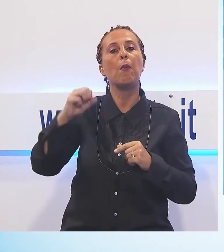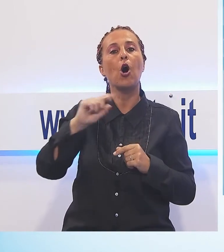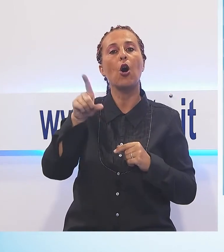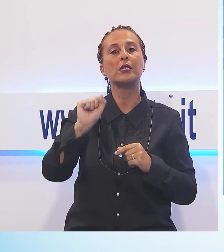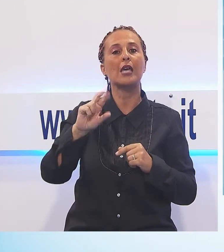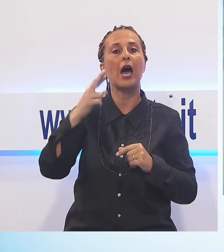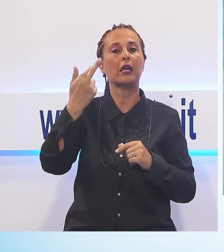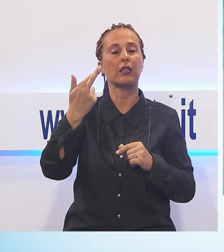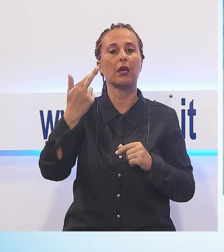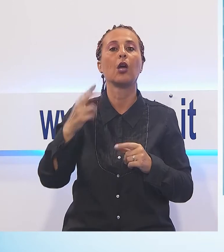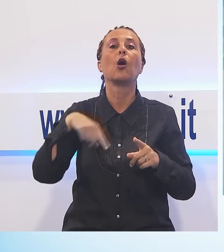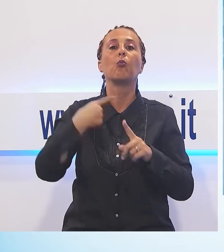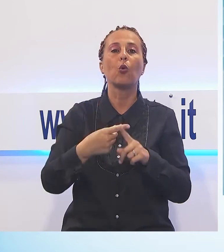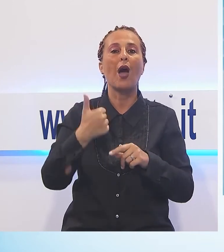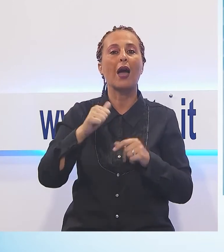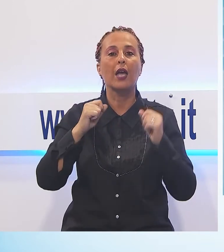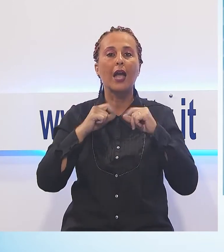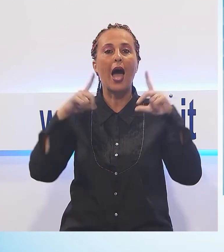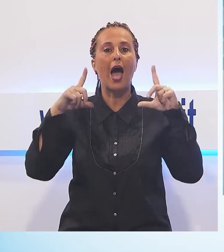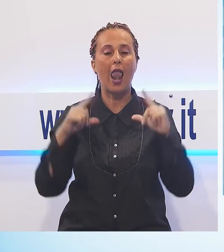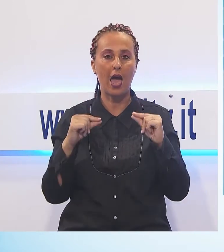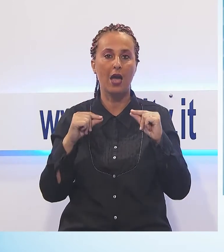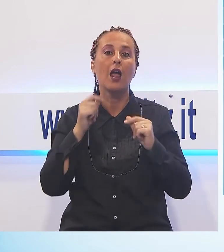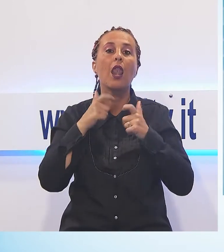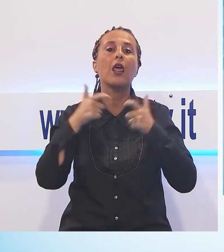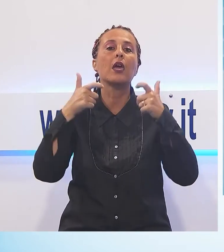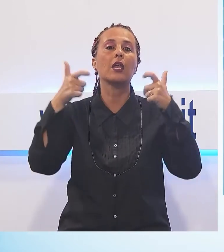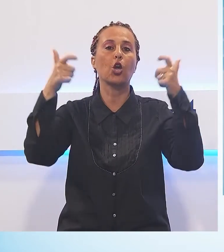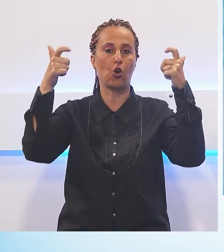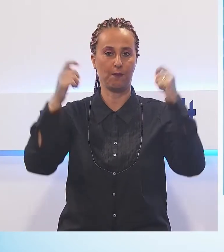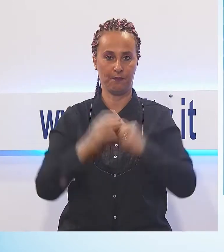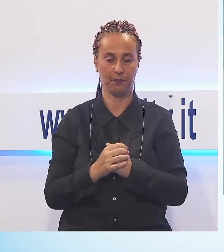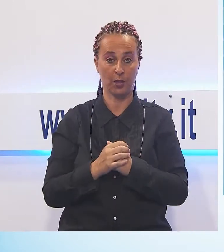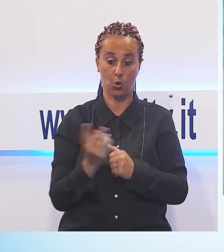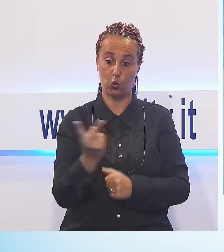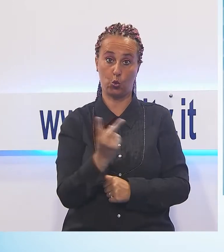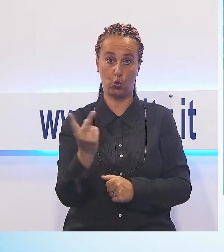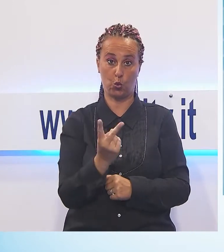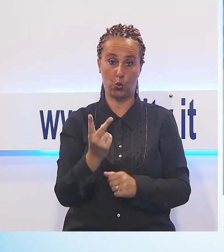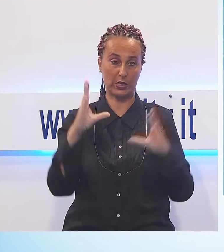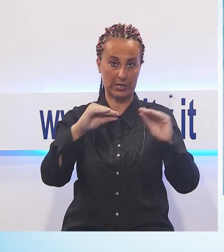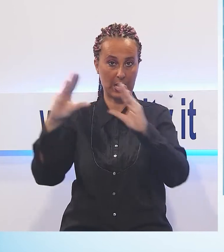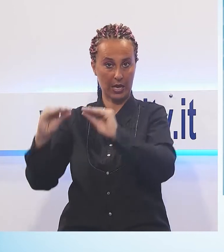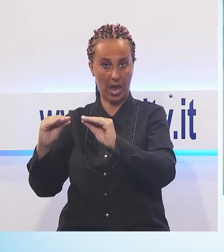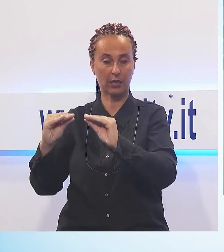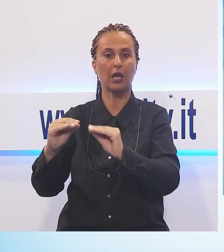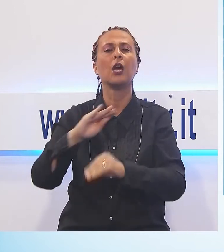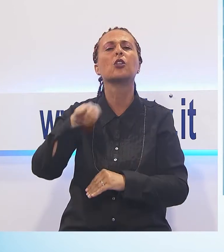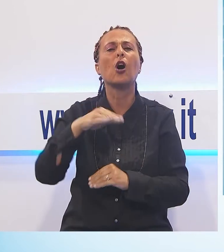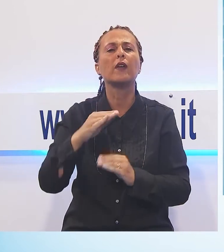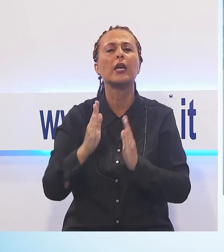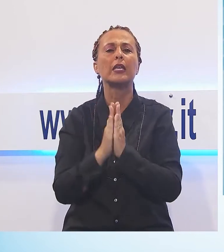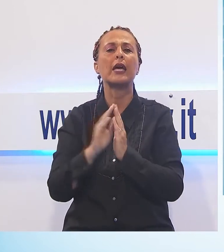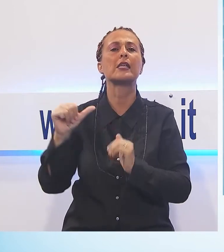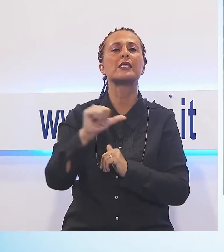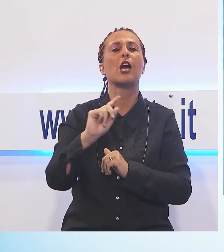volta del Gran Gala Lirico per la Santa Croce, Puccini e gli altri. Entrambe le serate verranno ospitate nella chiesa di San Giovanni a partire dalle 21